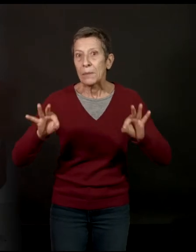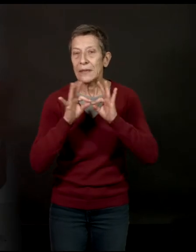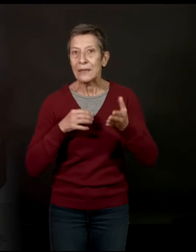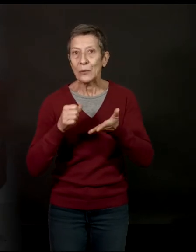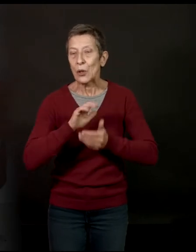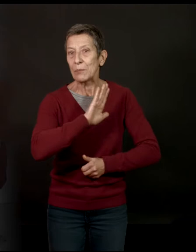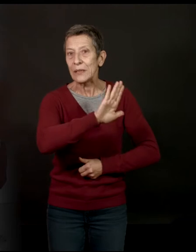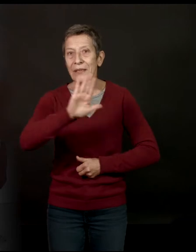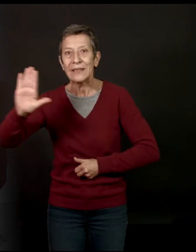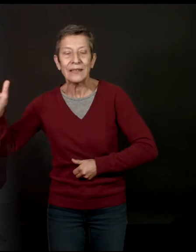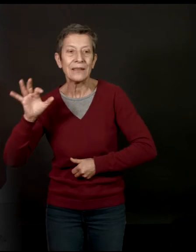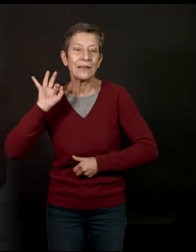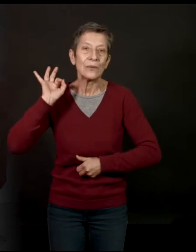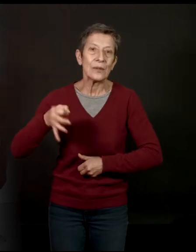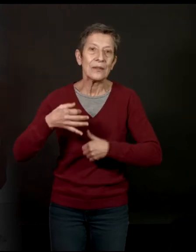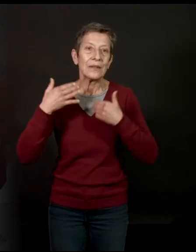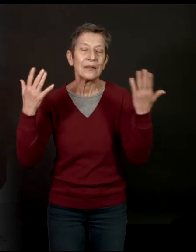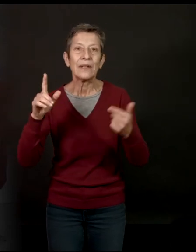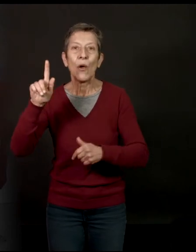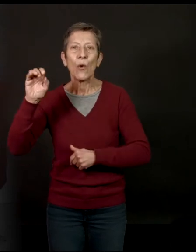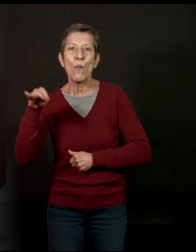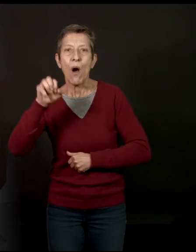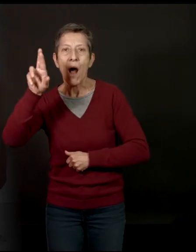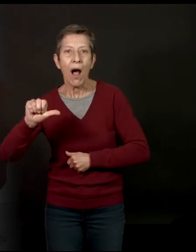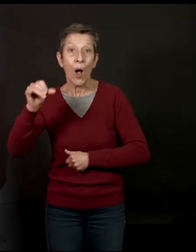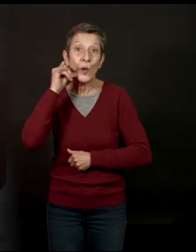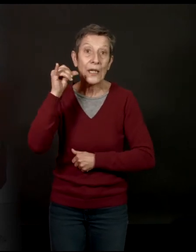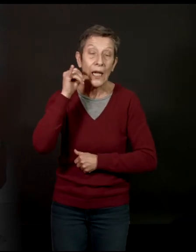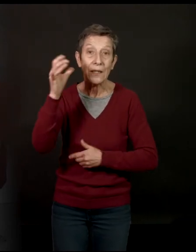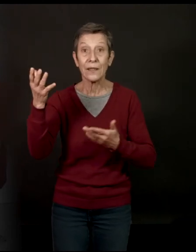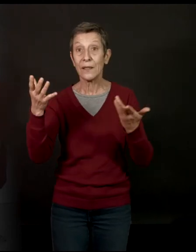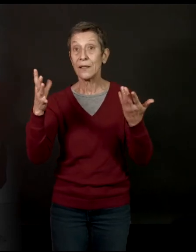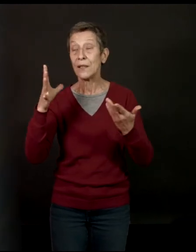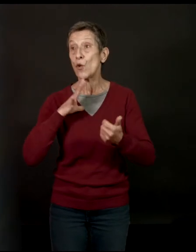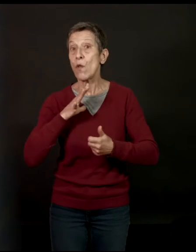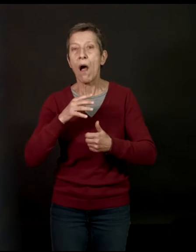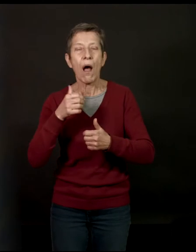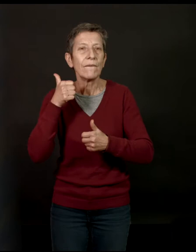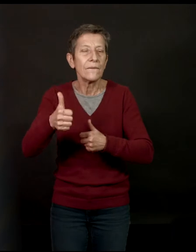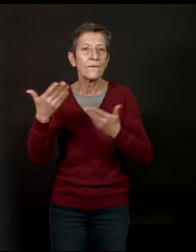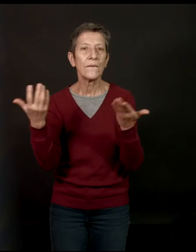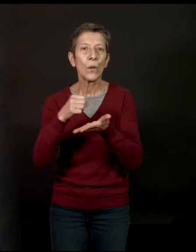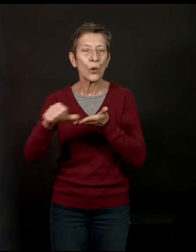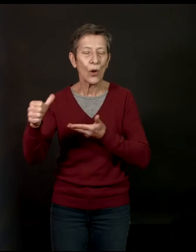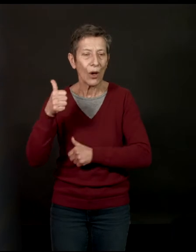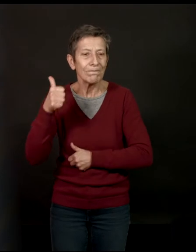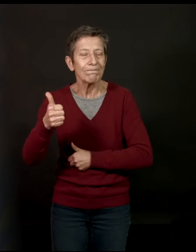un peu les siens, mais c'est un peu le cas. On a Gomorra pour l'Italie. On en a cet auteur formidable,